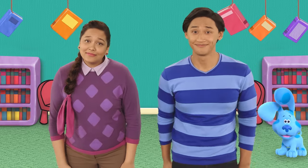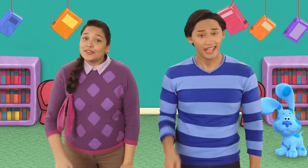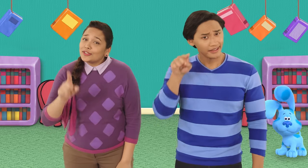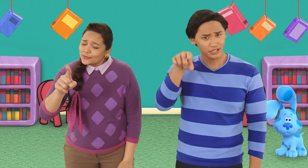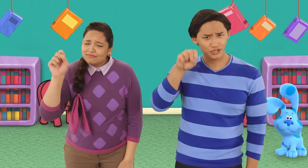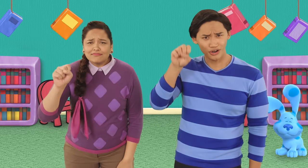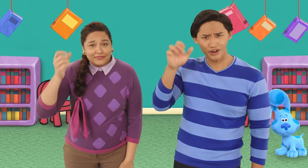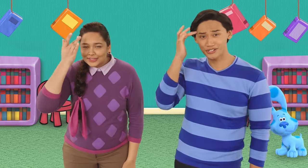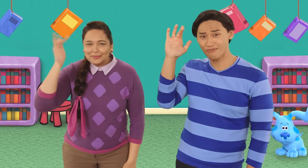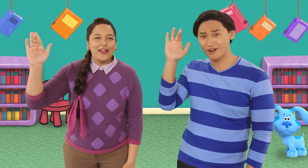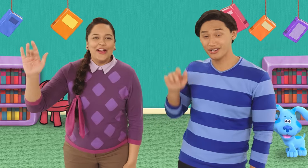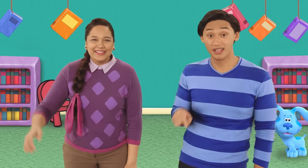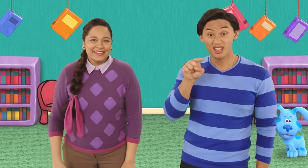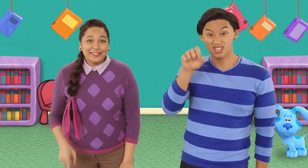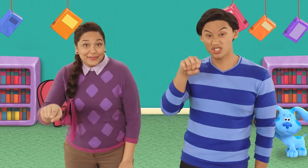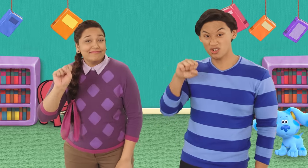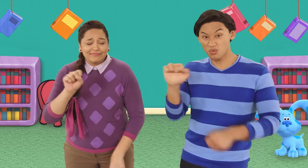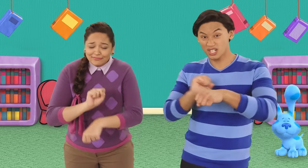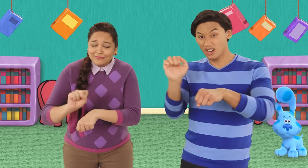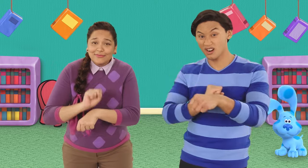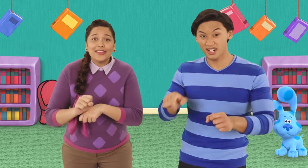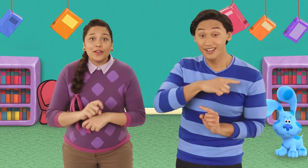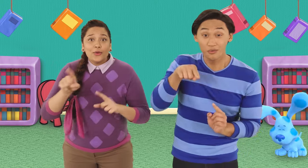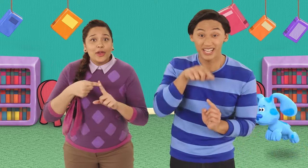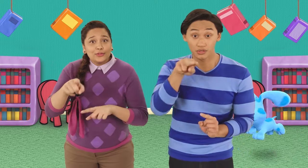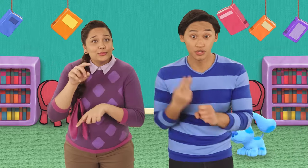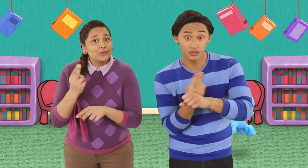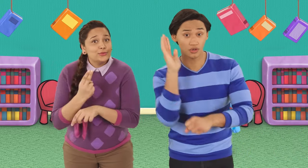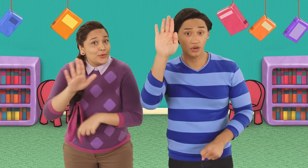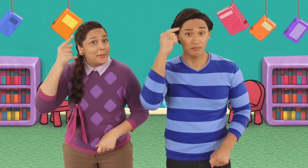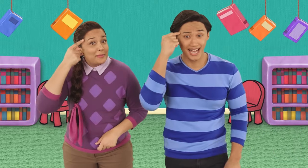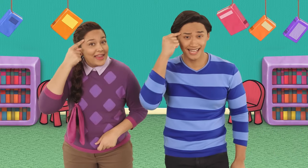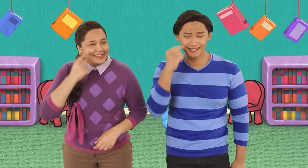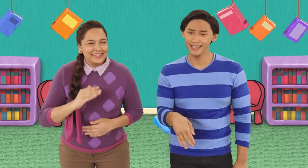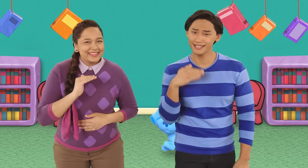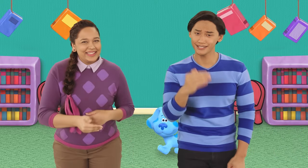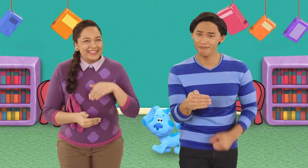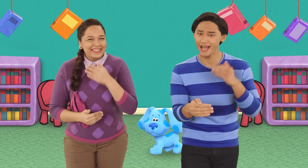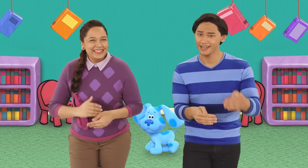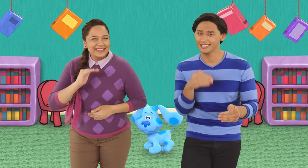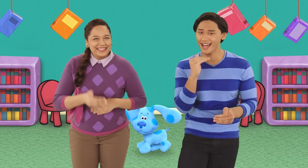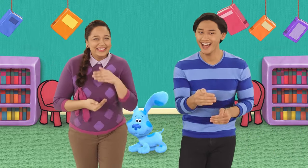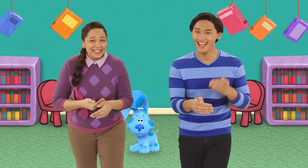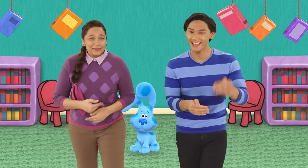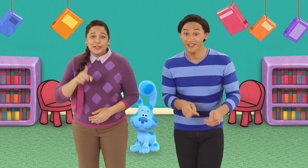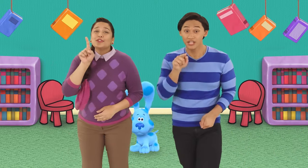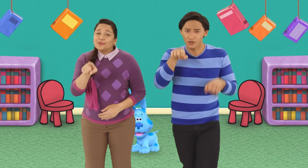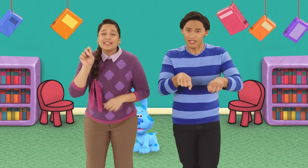¡Qué listos son! ¡Muy bien resultó! ¡Porque usando la cabeza es por donde se empieza! ¡Y